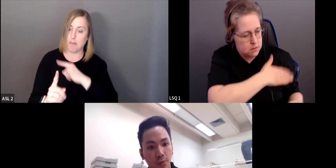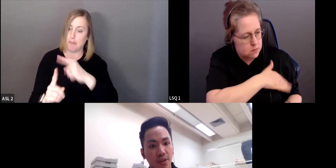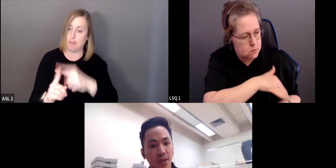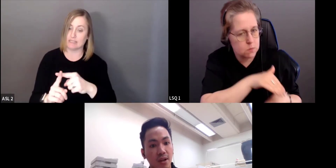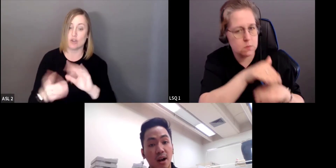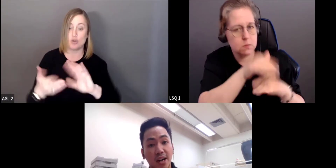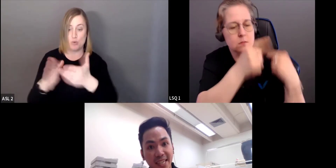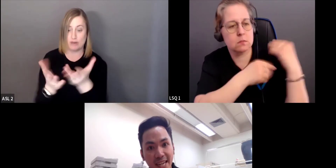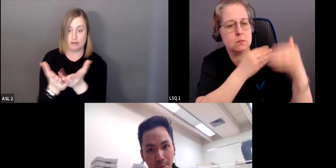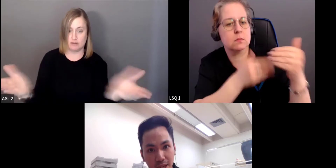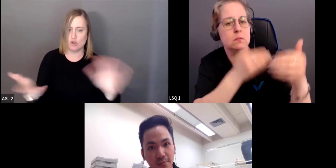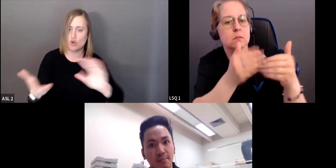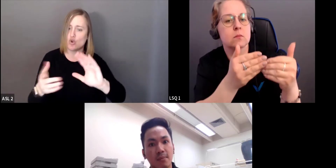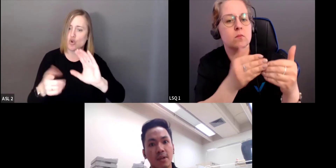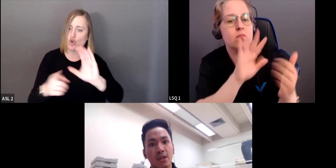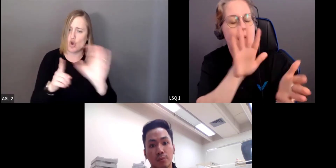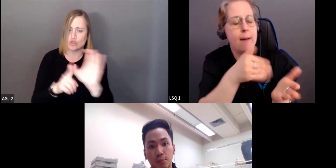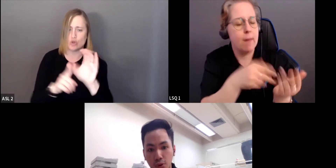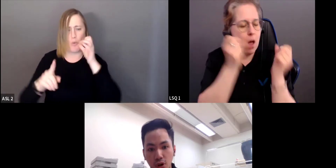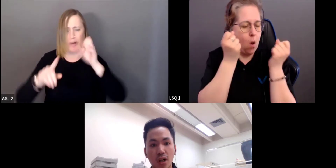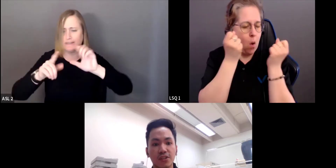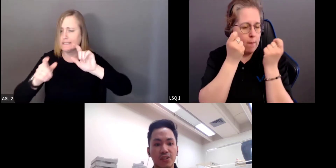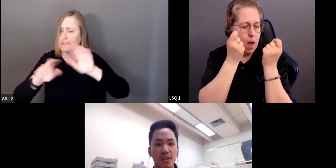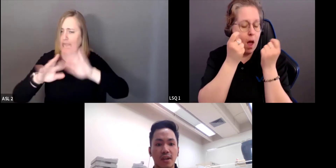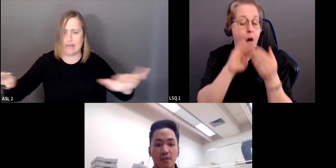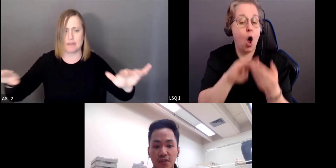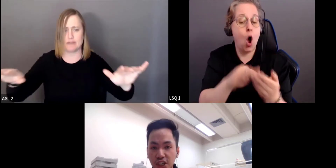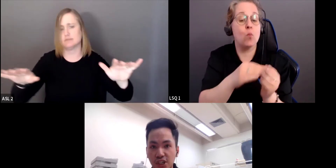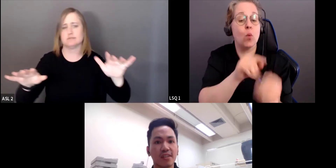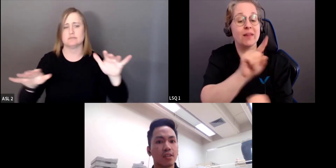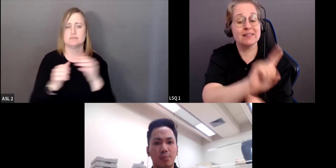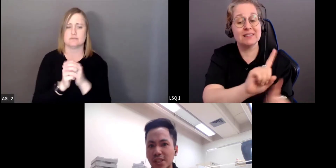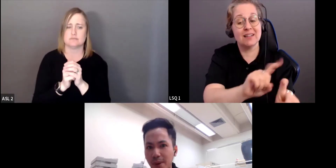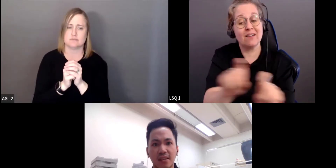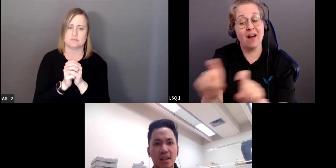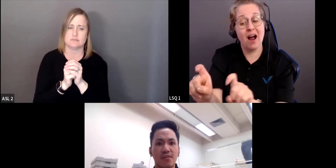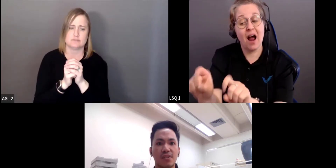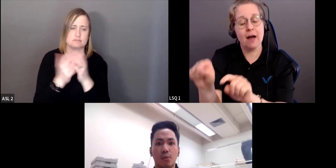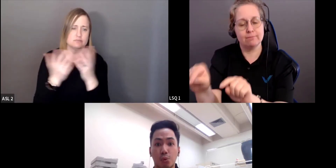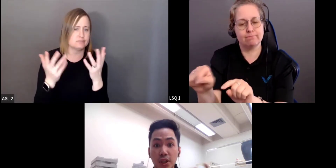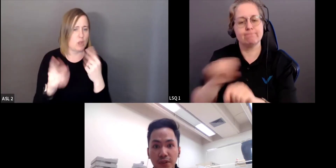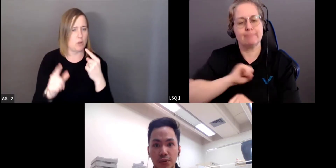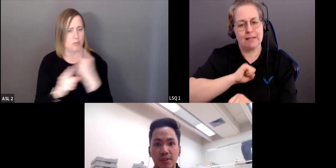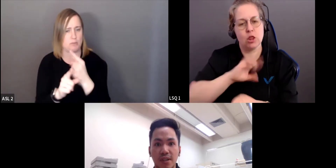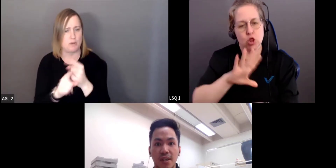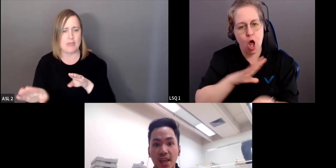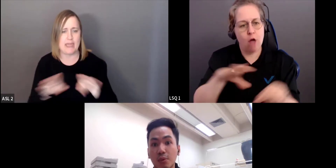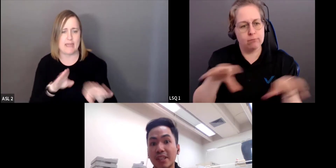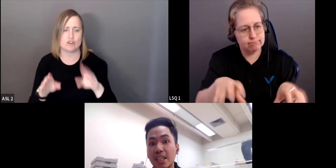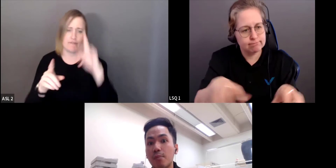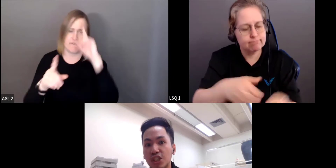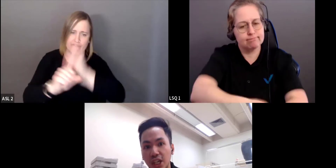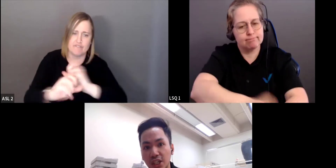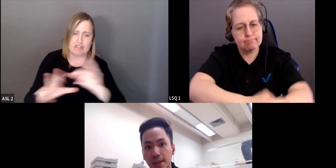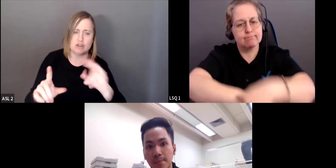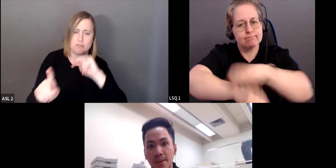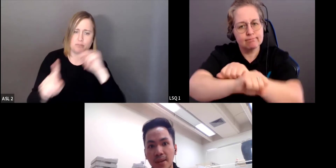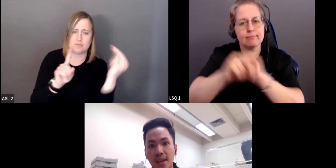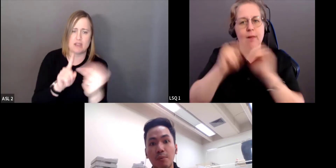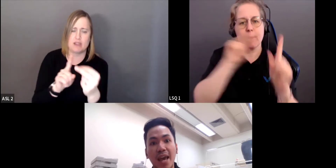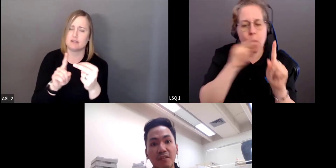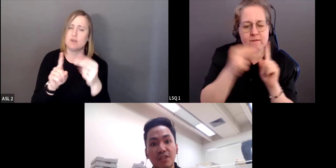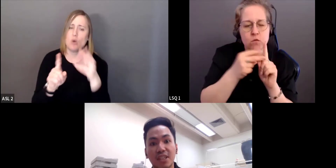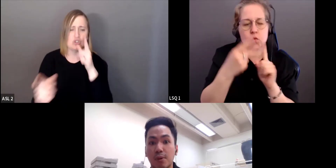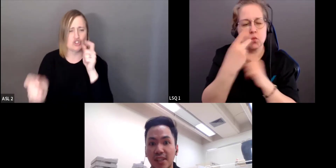et à réaliser que les communautés avec lesquelles on travaille sont dynamiques. Leurs protocoles, leurs visions, leurs